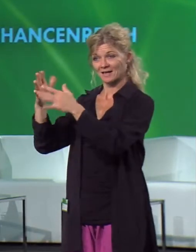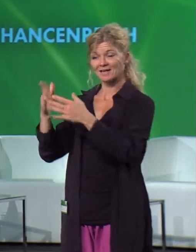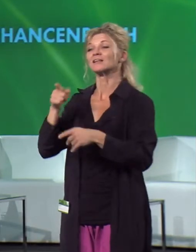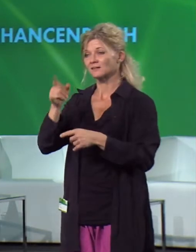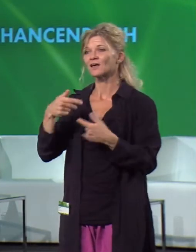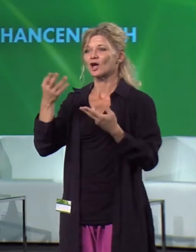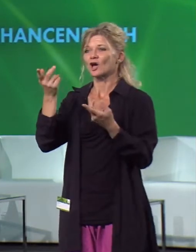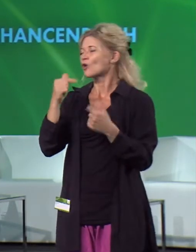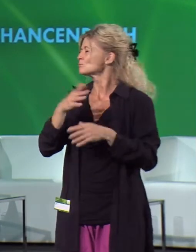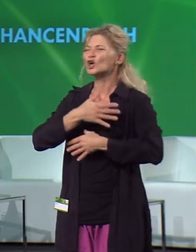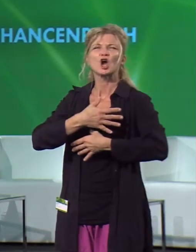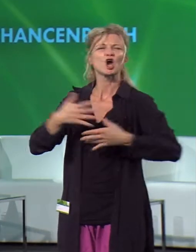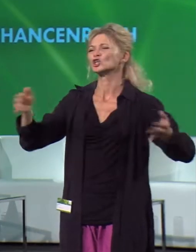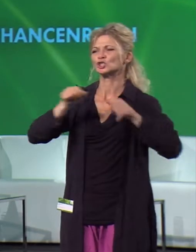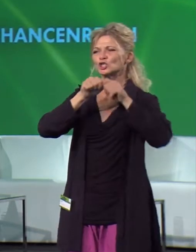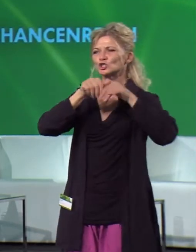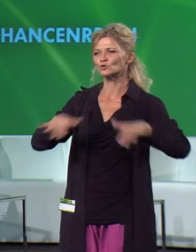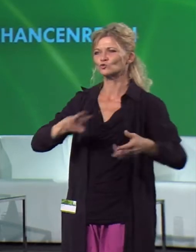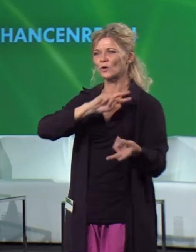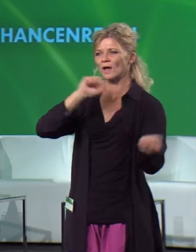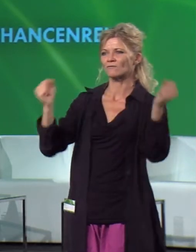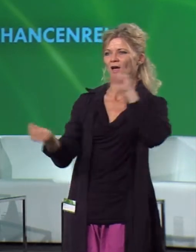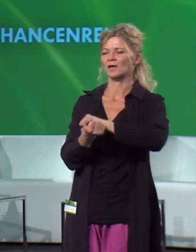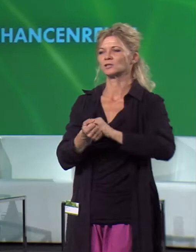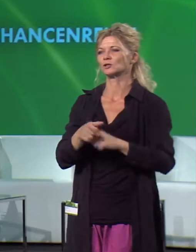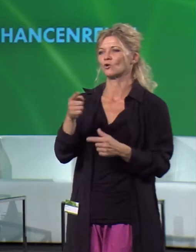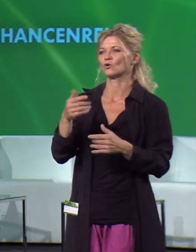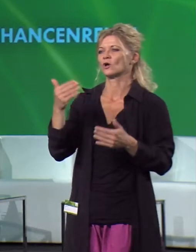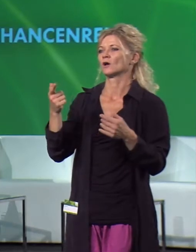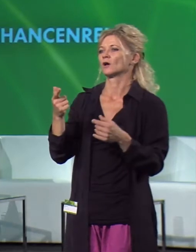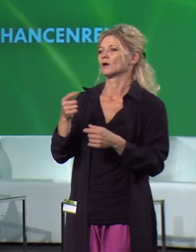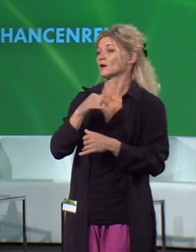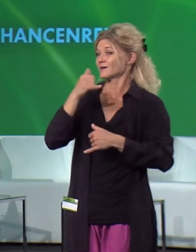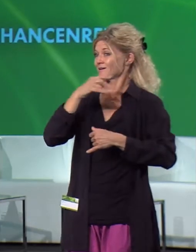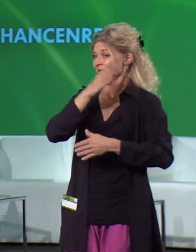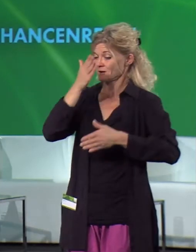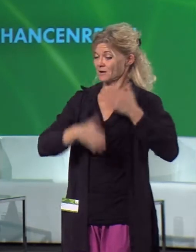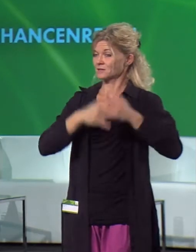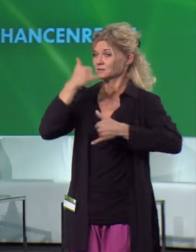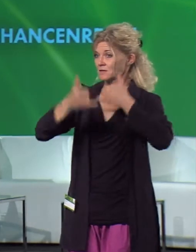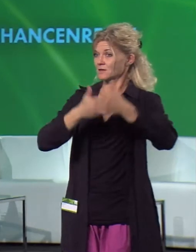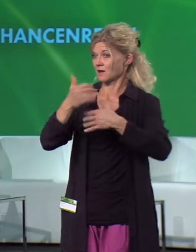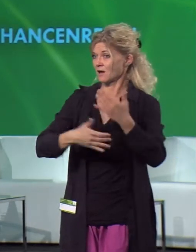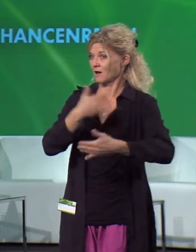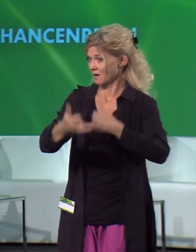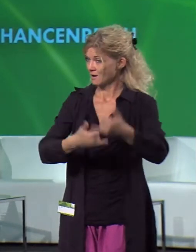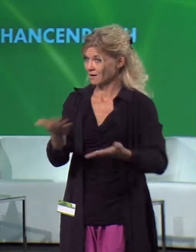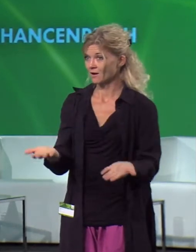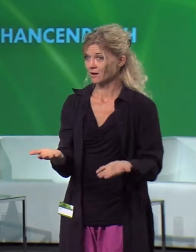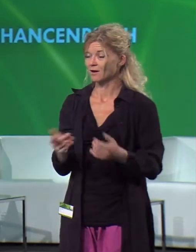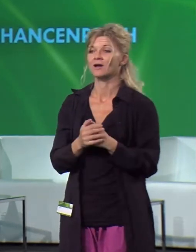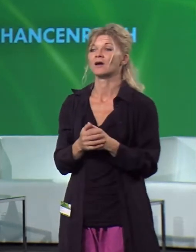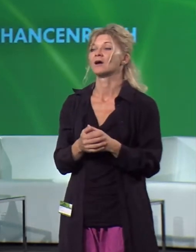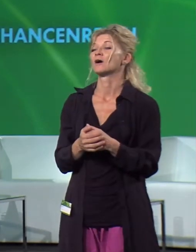Strukturwandel dieser Breitenwirkung, der ohne Verlierer und ohne Gewinner vonstatten geht. Und die